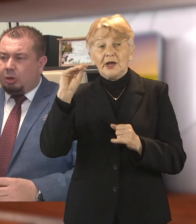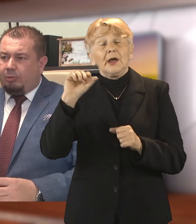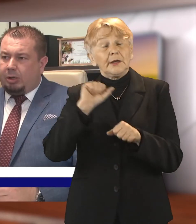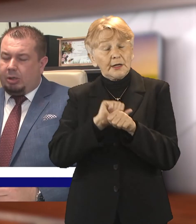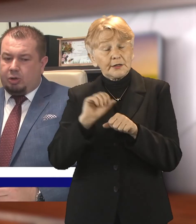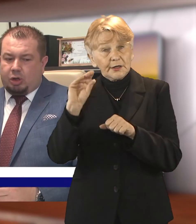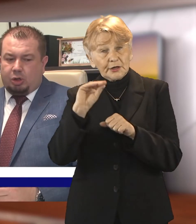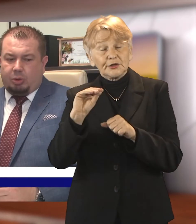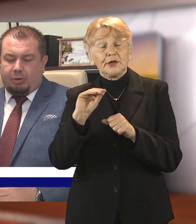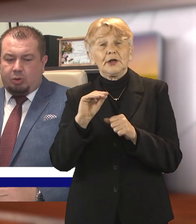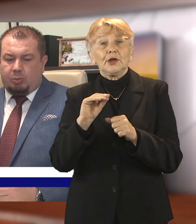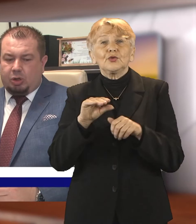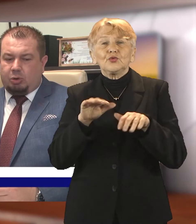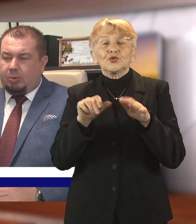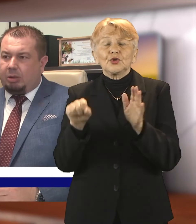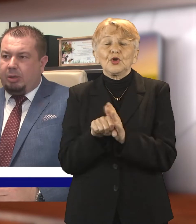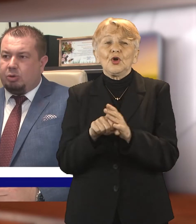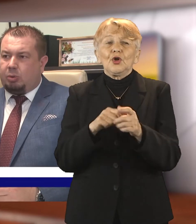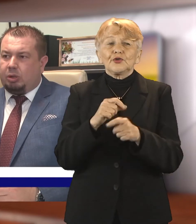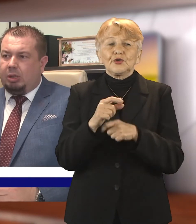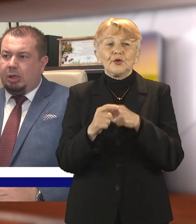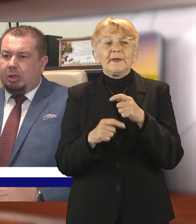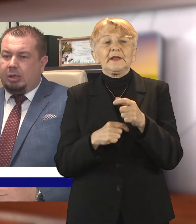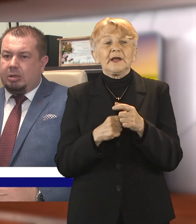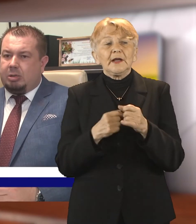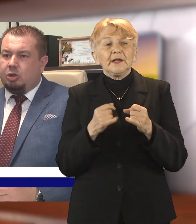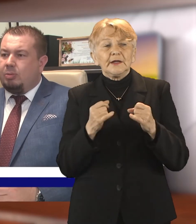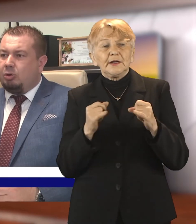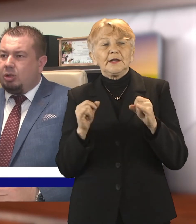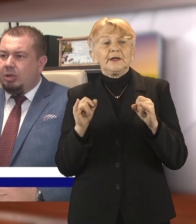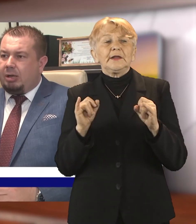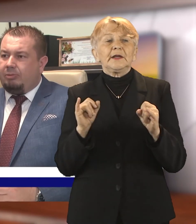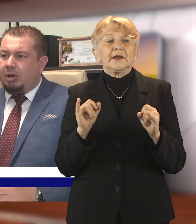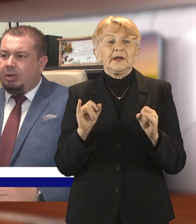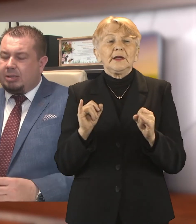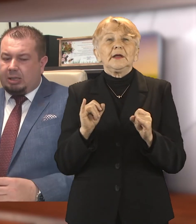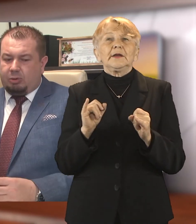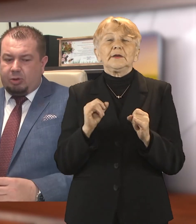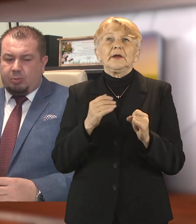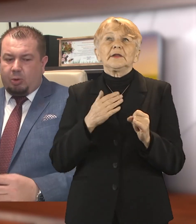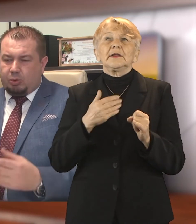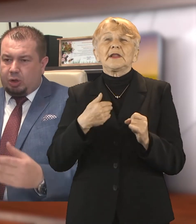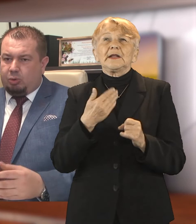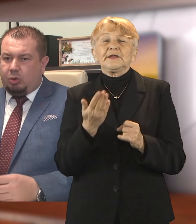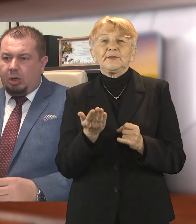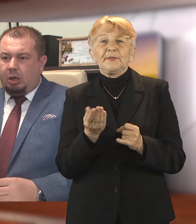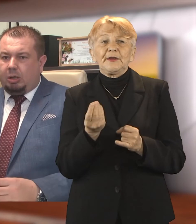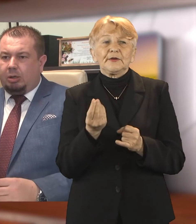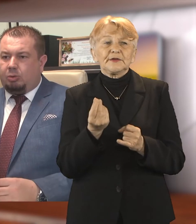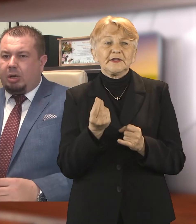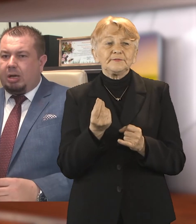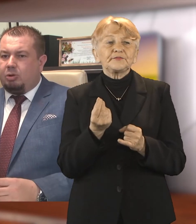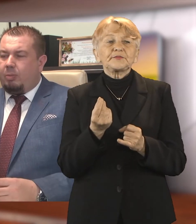dodatkowe rzeczy, które weźli do budżetu to ponad milion złotych, z tym że trzeba to rozdzielić na wiele innych zadań również, bo oprócz tych dróg,